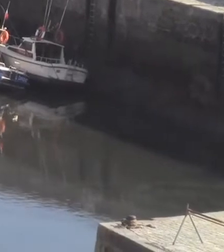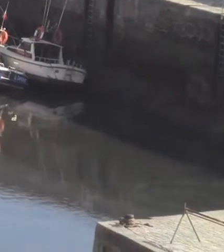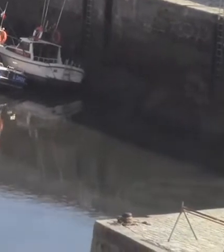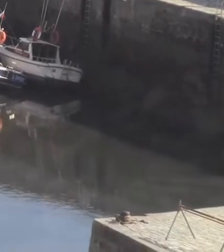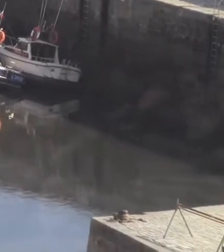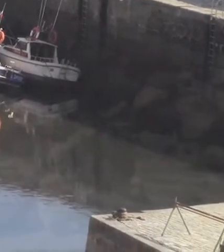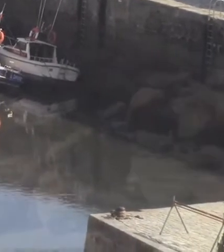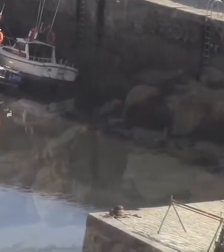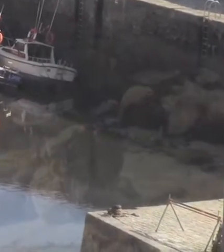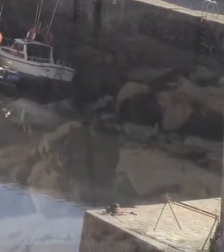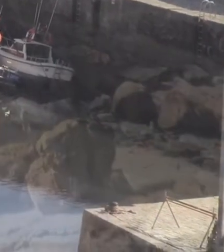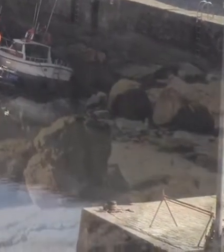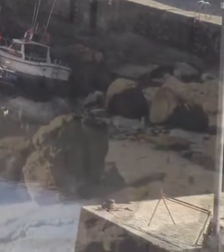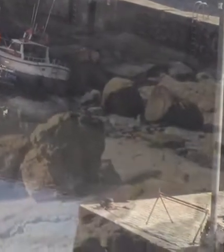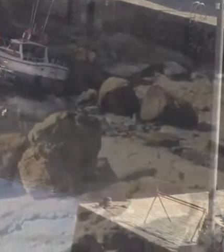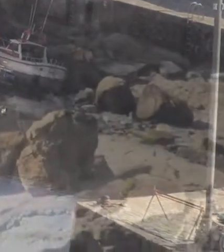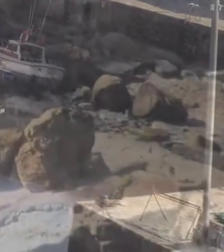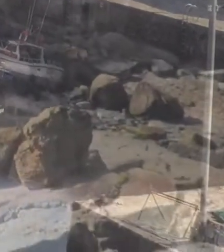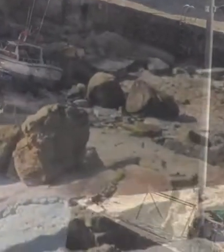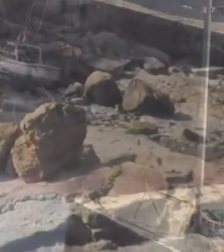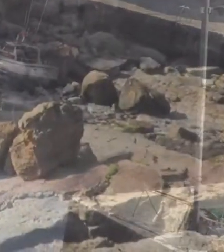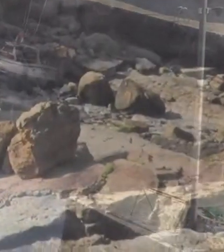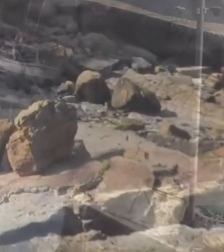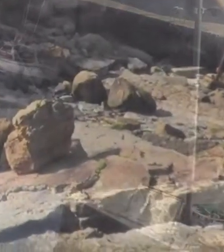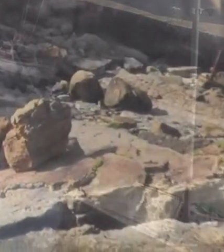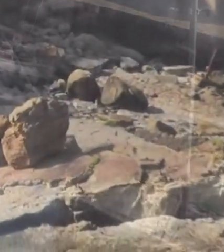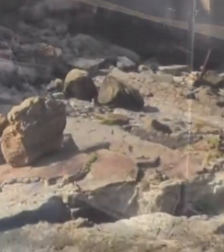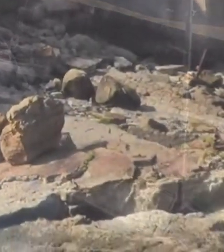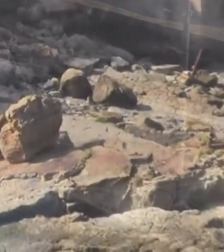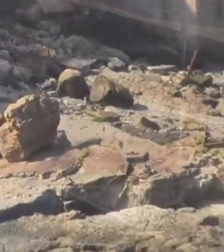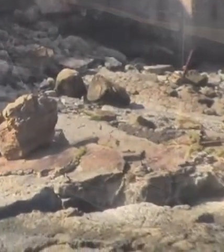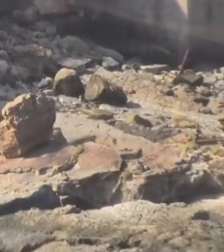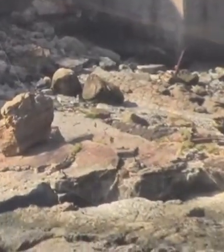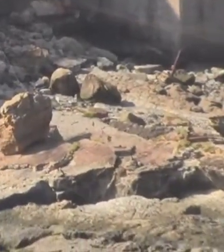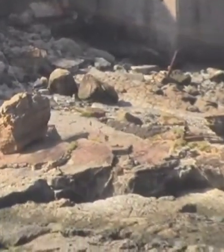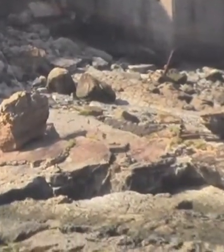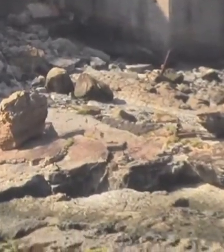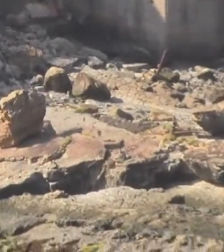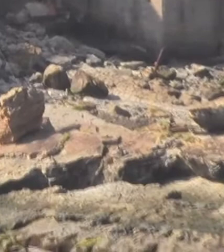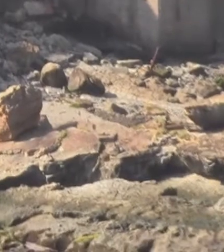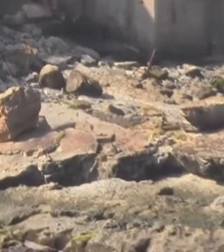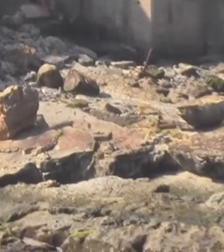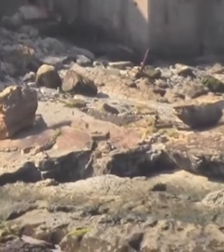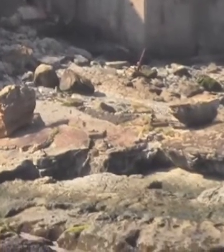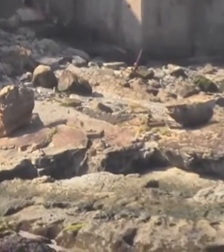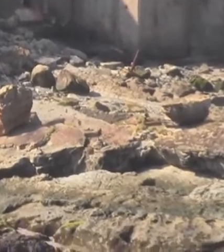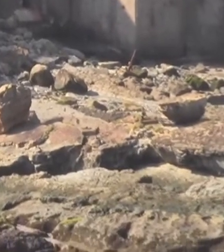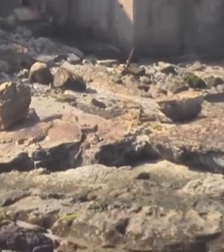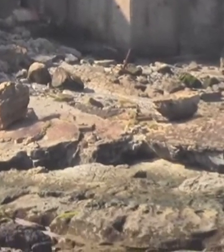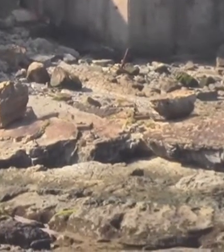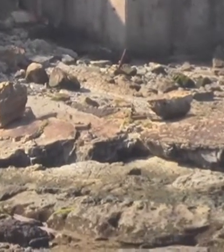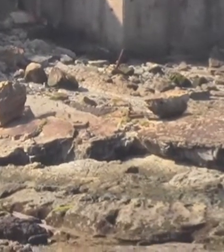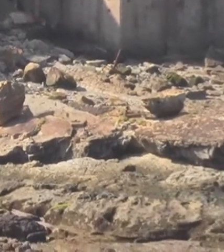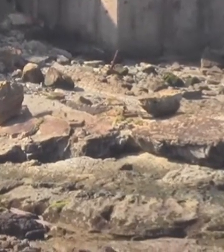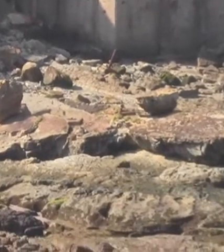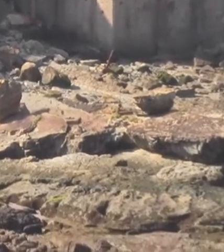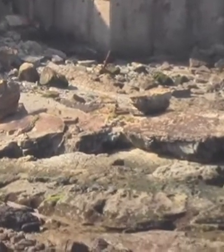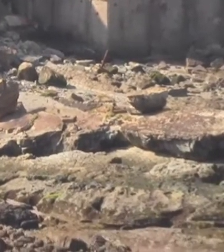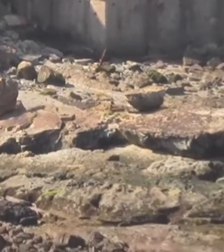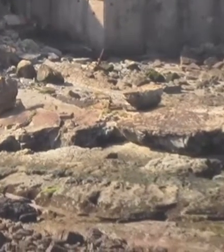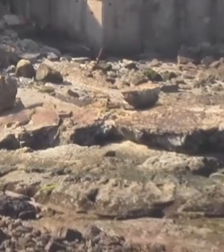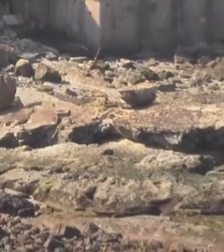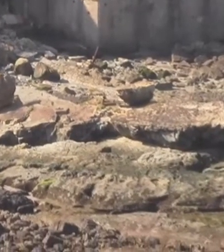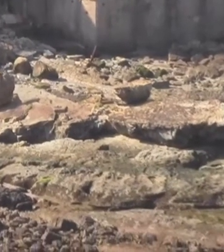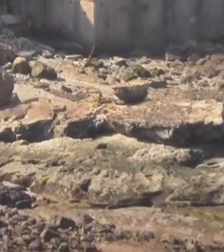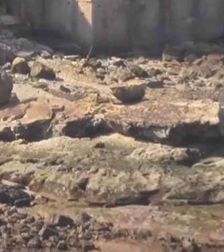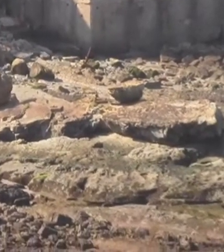y la sardina, el bonito y la caballa en verano. remontando los acantilados al oeste del puerto, aparece un sistema de cestas y poleas para la recogida